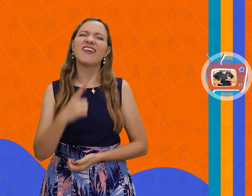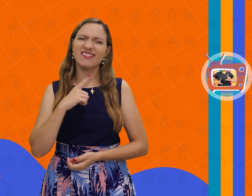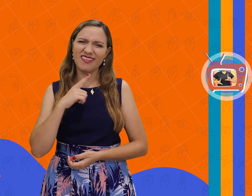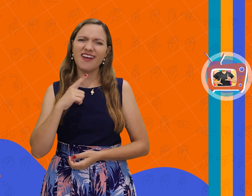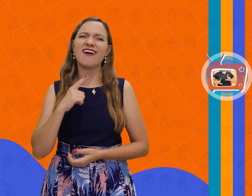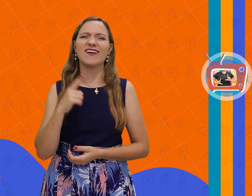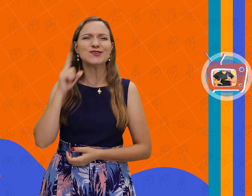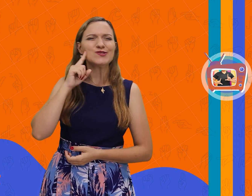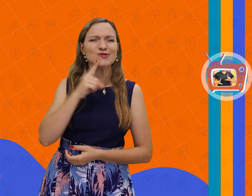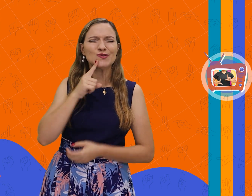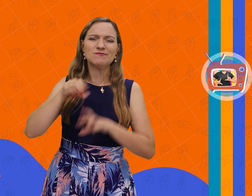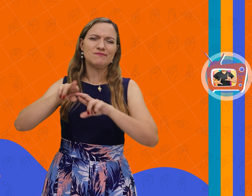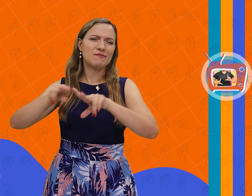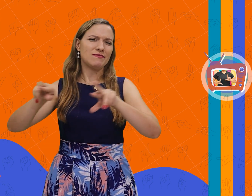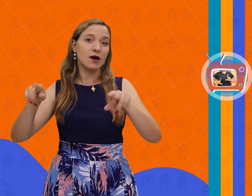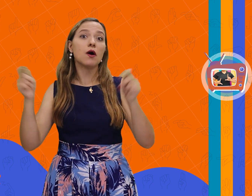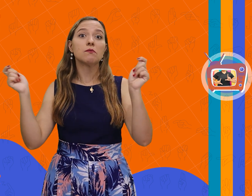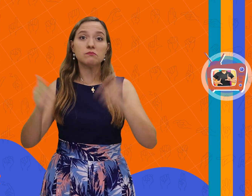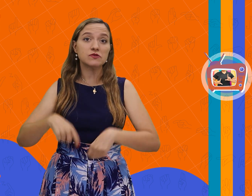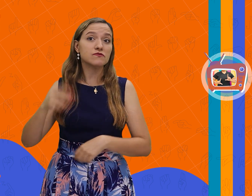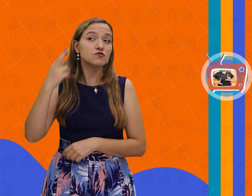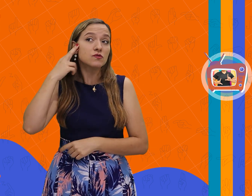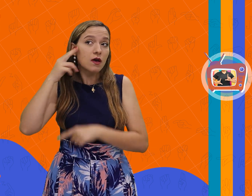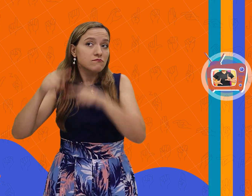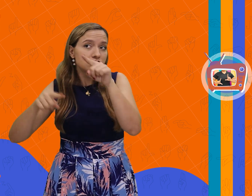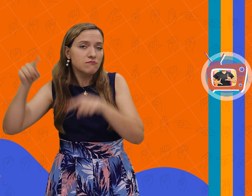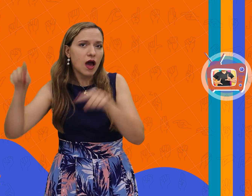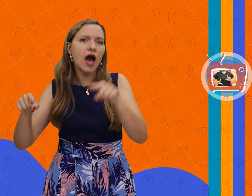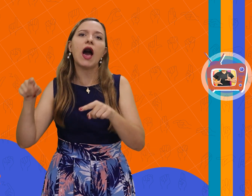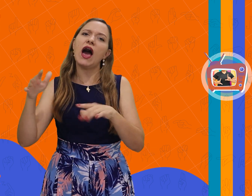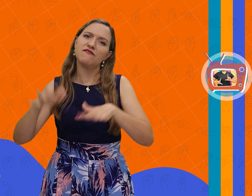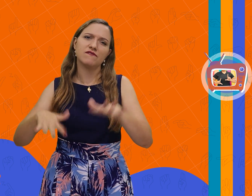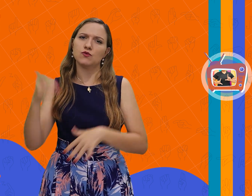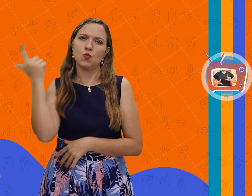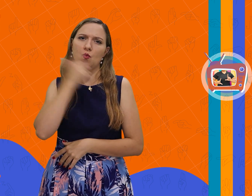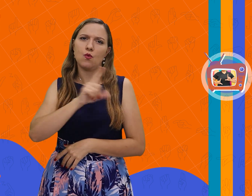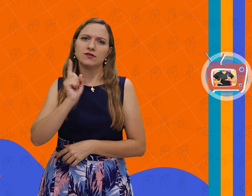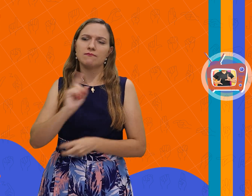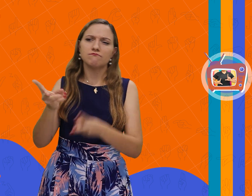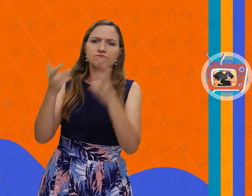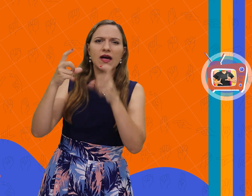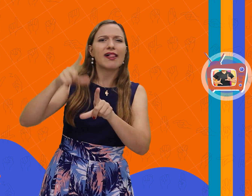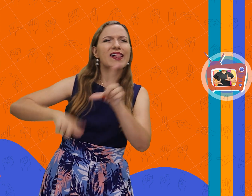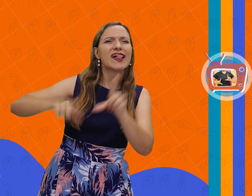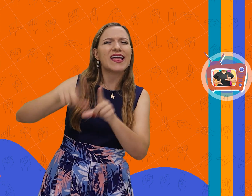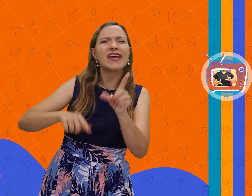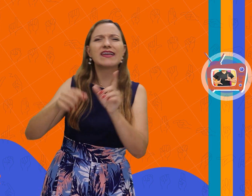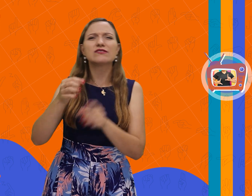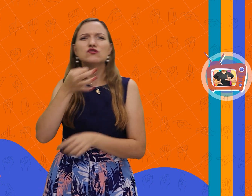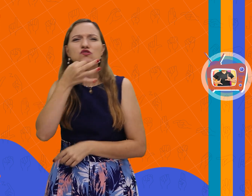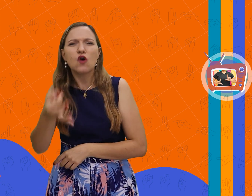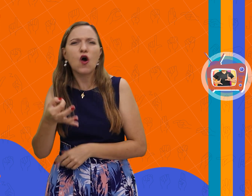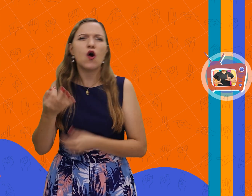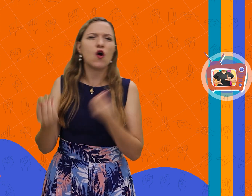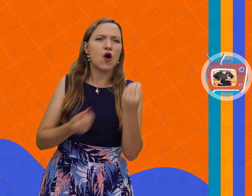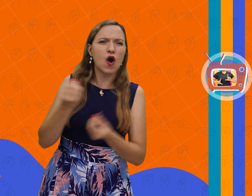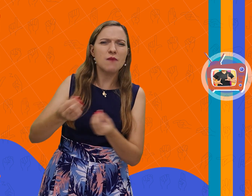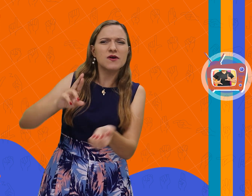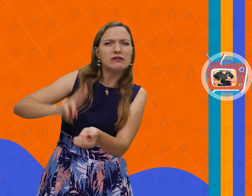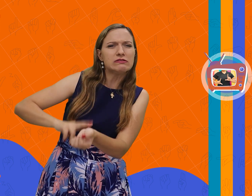Muitos surdos, a depender do grau de surdez, não compreendem o que é dito, qual som foi emitido, o